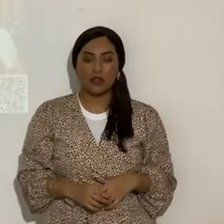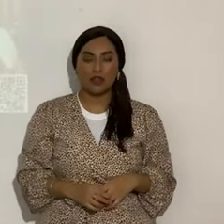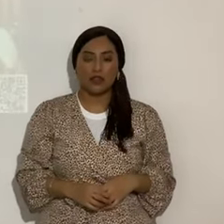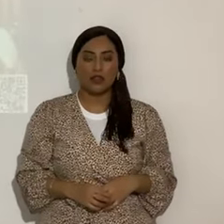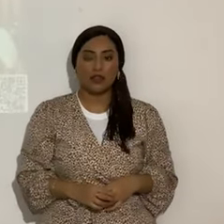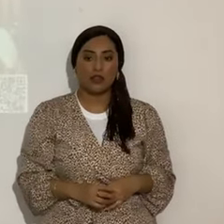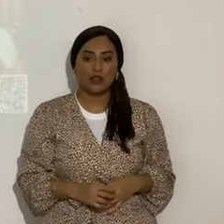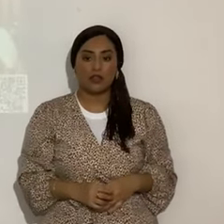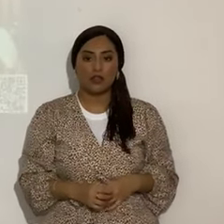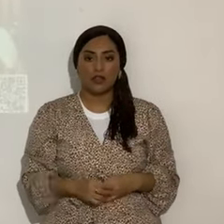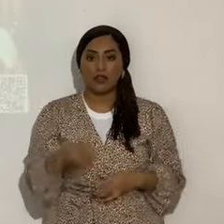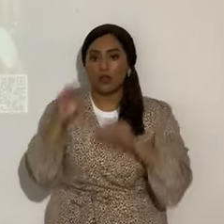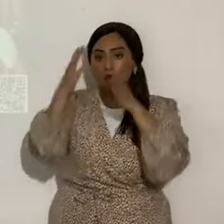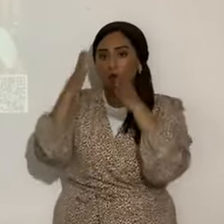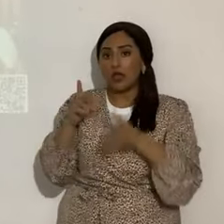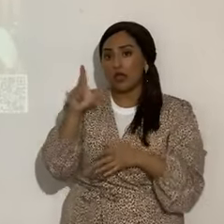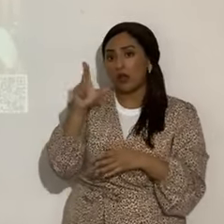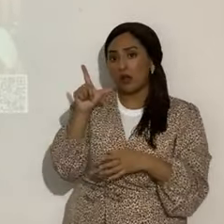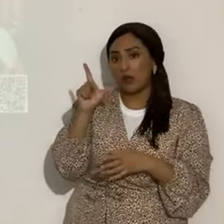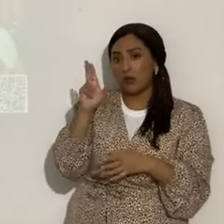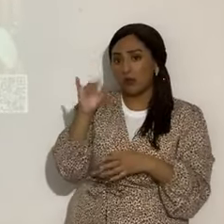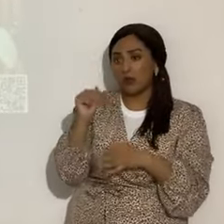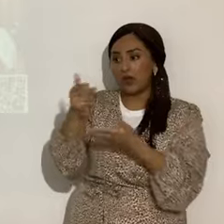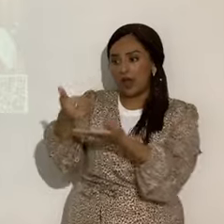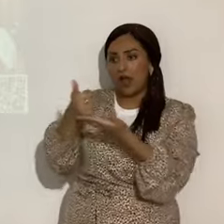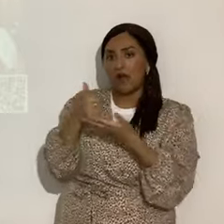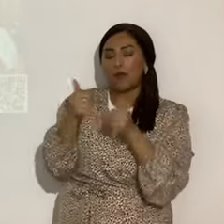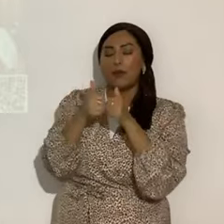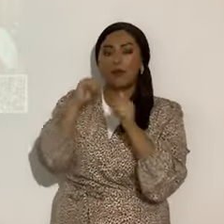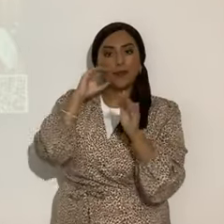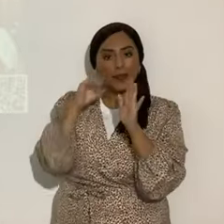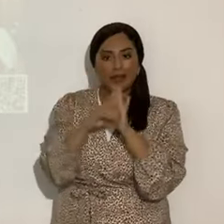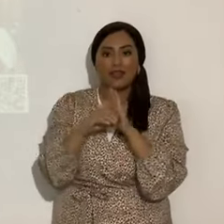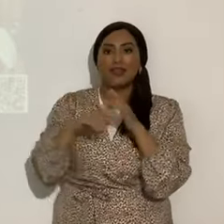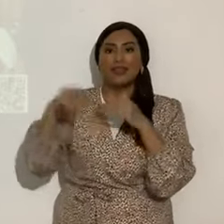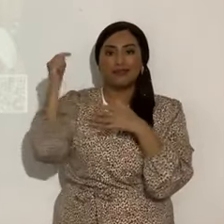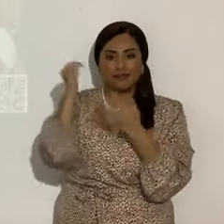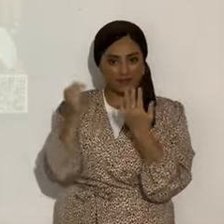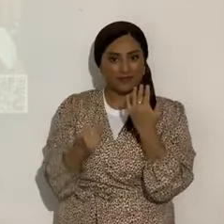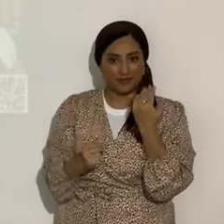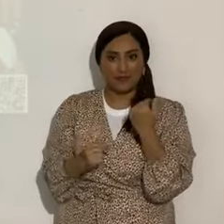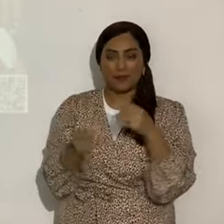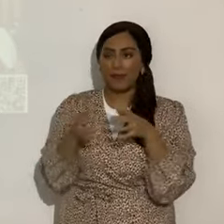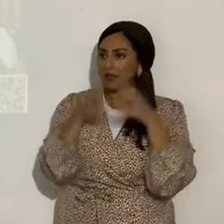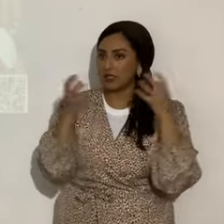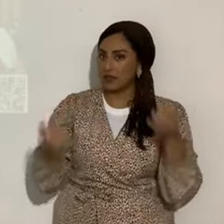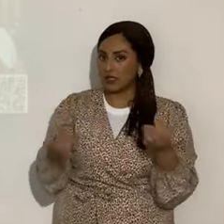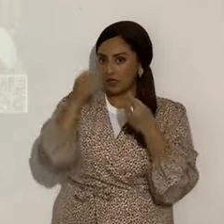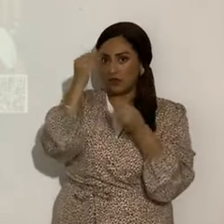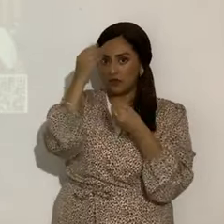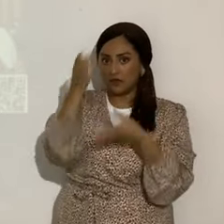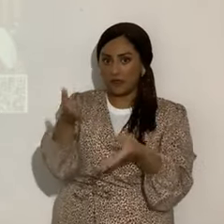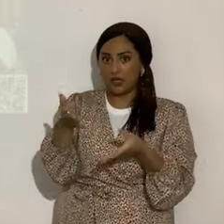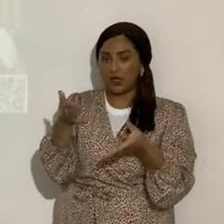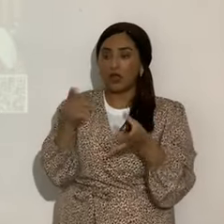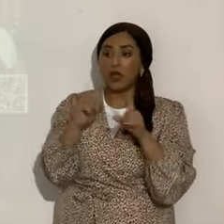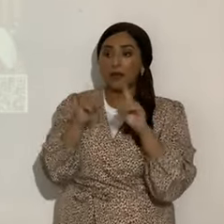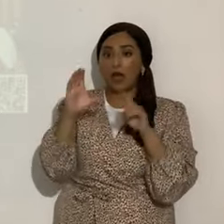Entonces, él me ayuda con todo lo que son las diapositivas y demás, con mucha información, pero el cometa y